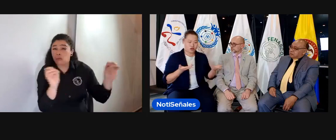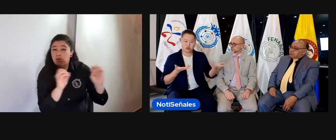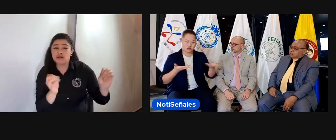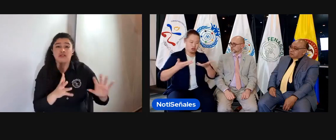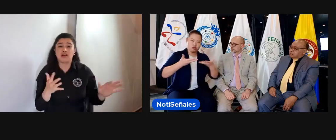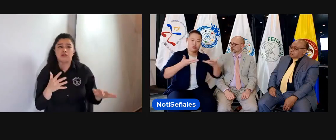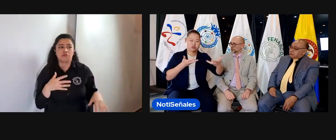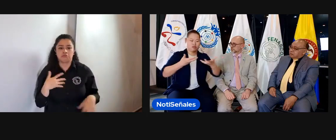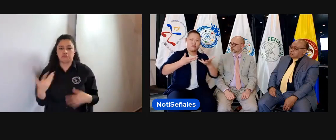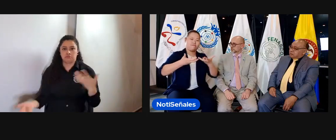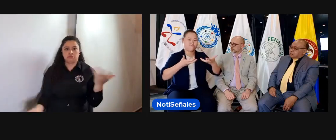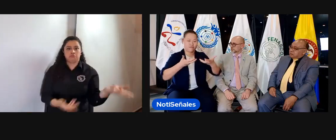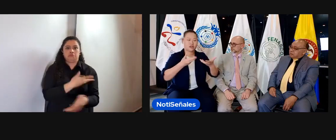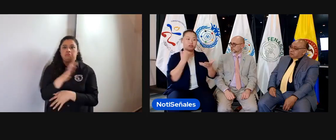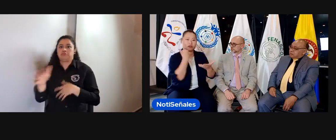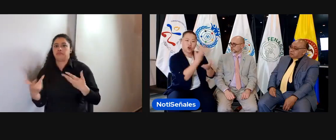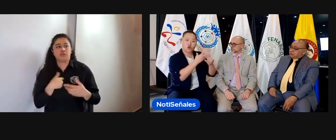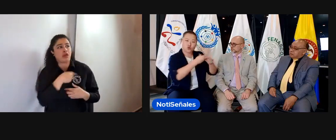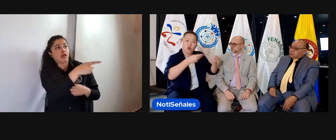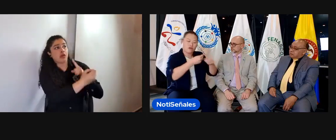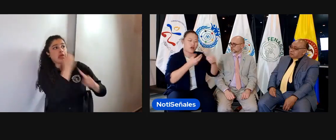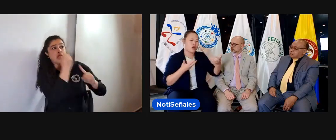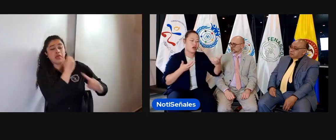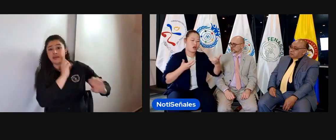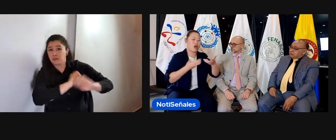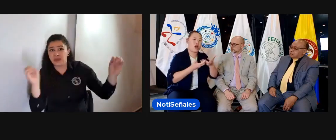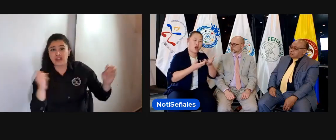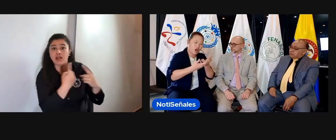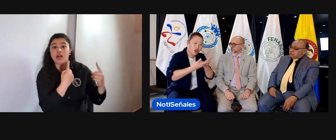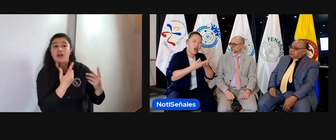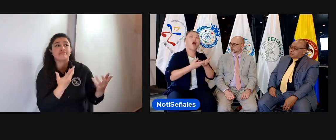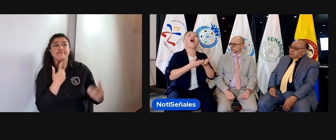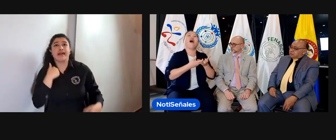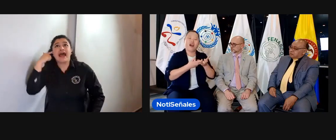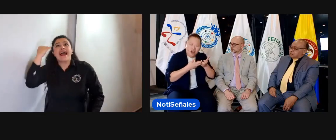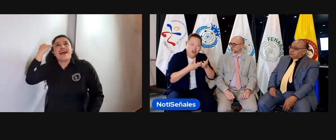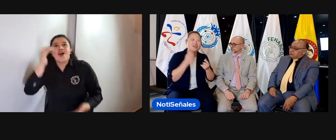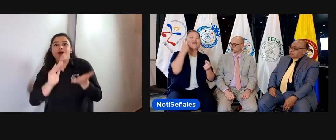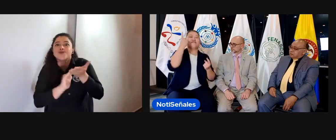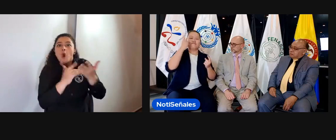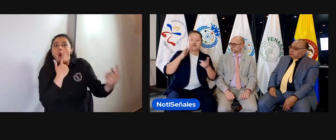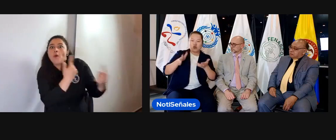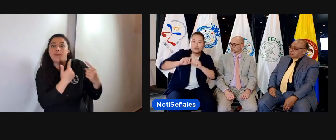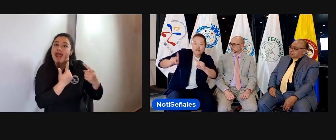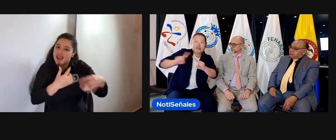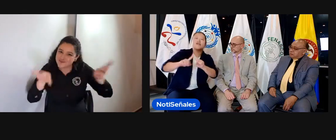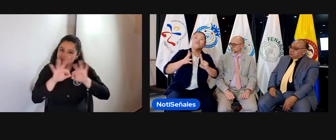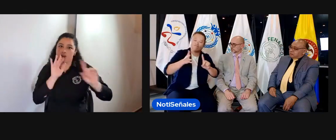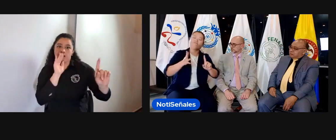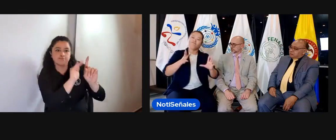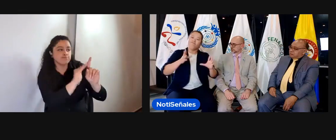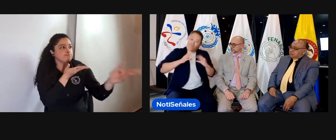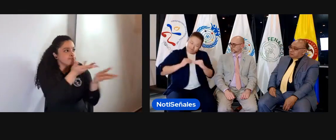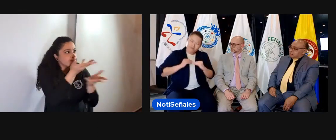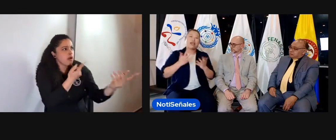constructiva, si proponemos las cosas, si lo dialogamos, vamos a encontrar esos puntos